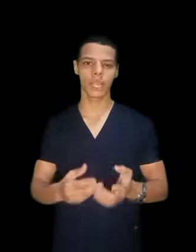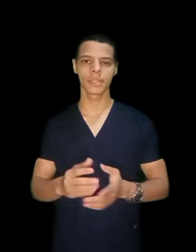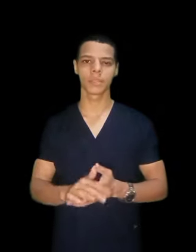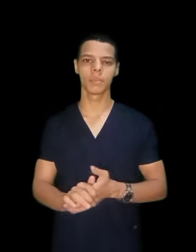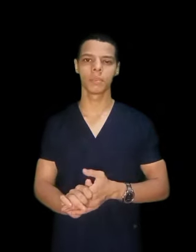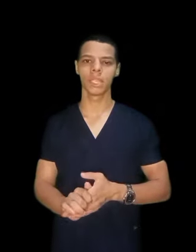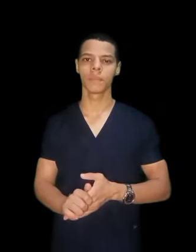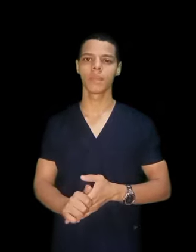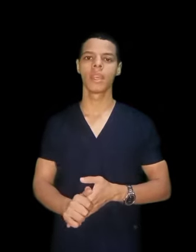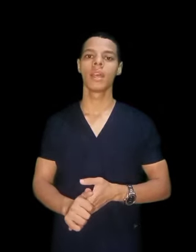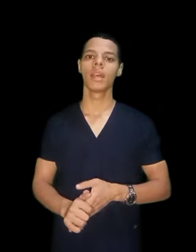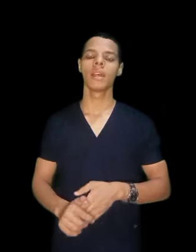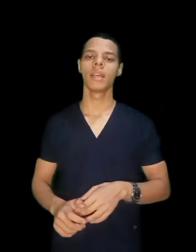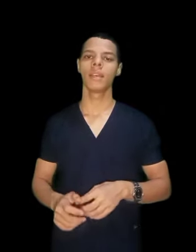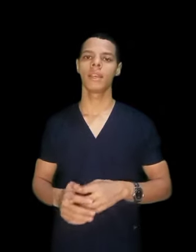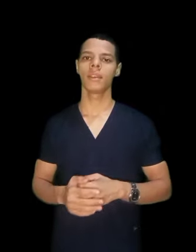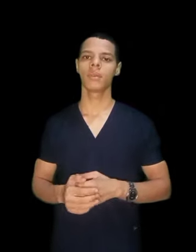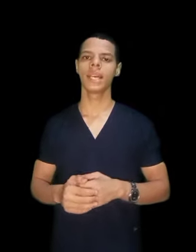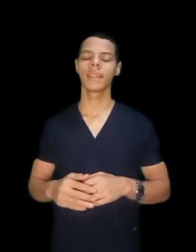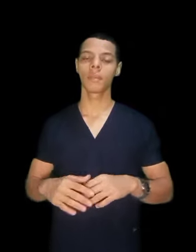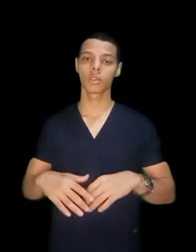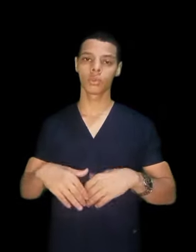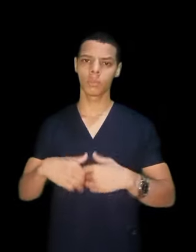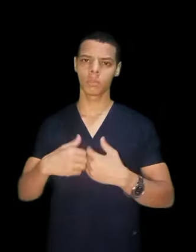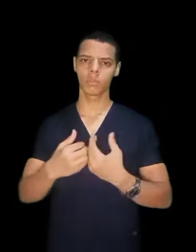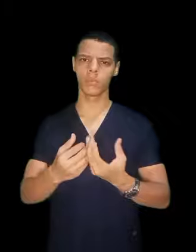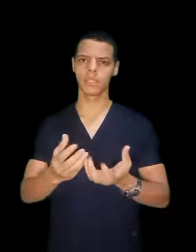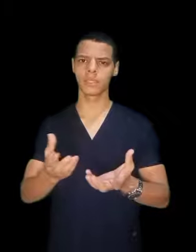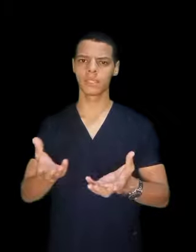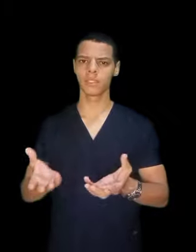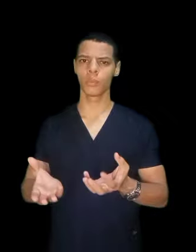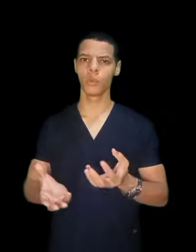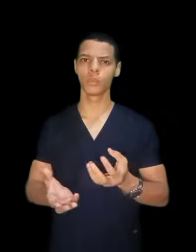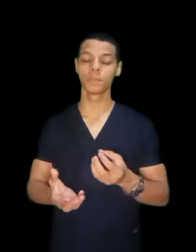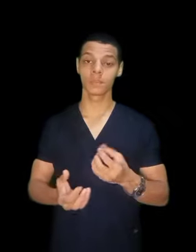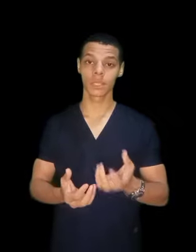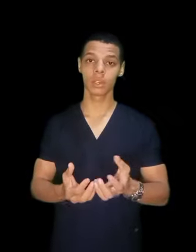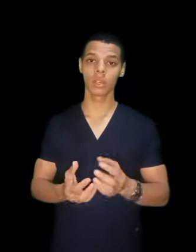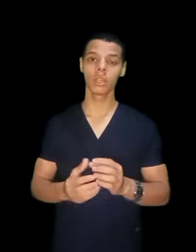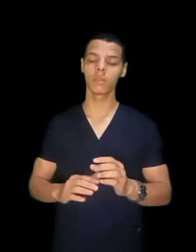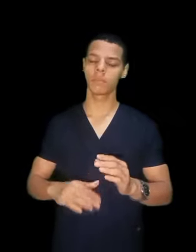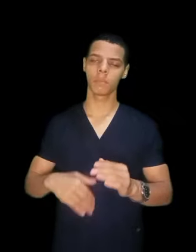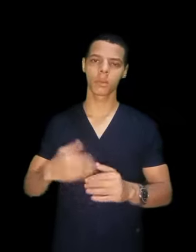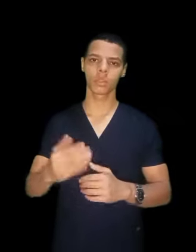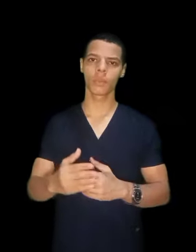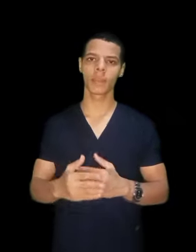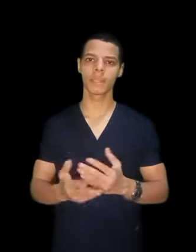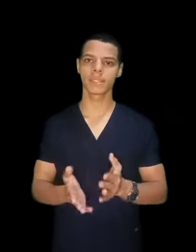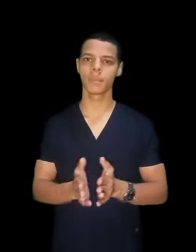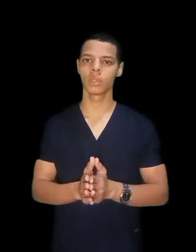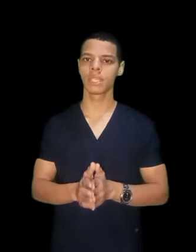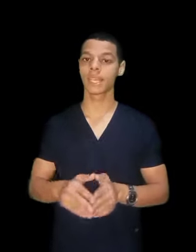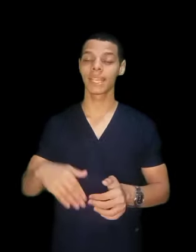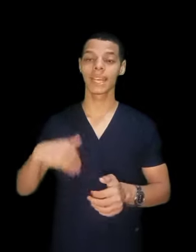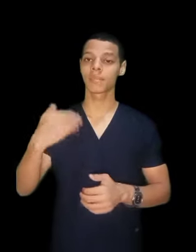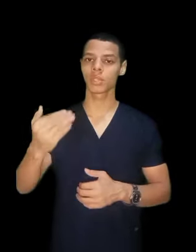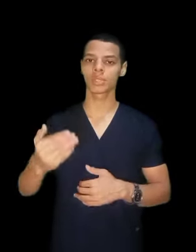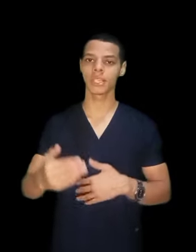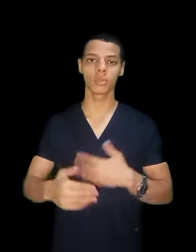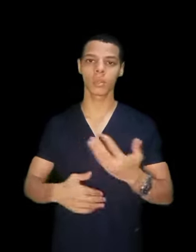في أجهزة طبية وعندك برضو من دبلوم تجارة برضو مجمع زي ما قلت لك كده 95 و